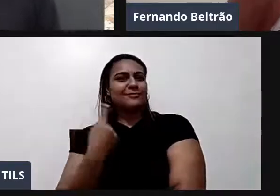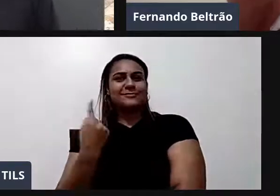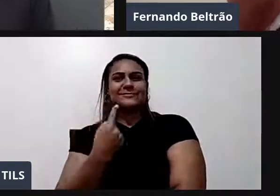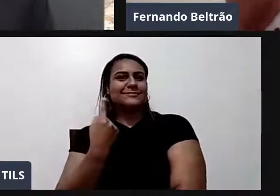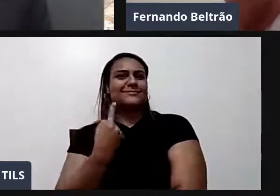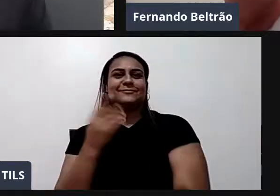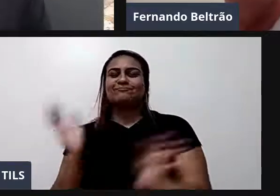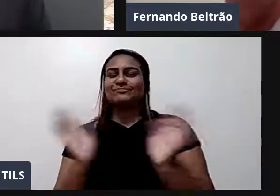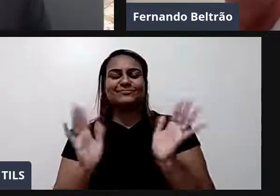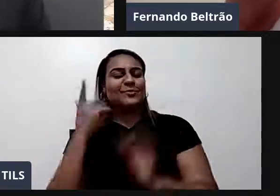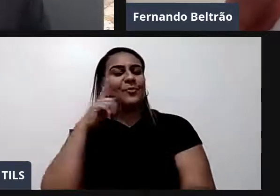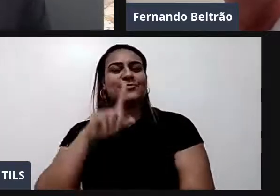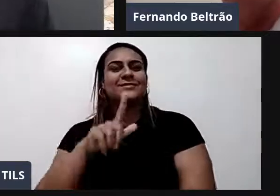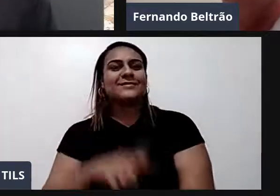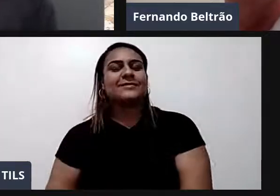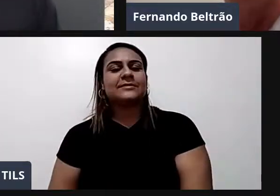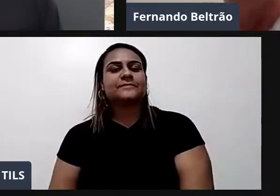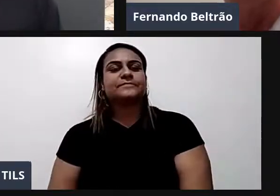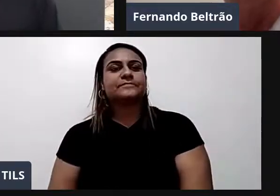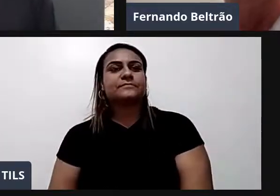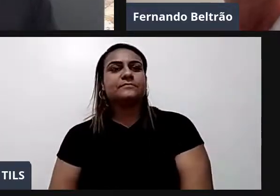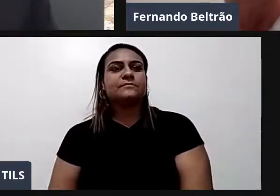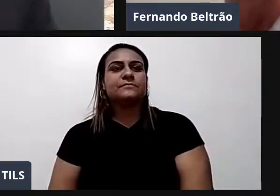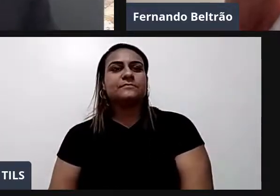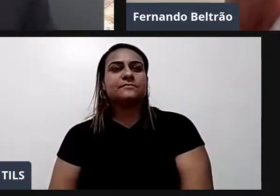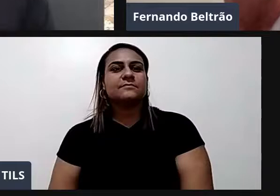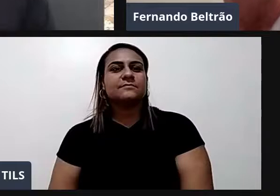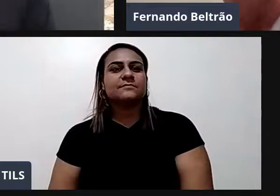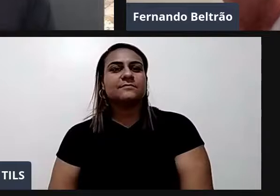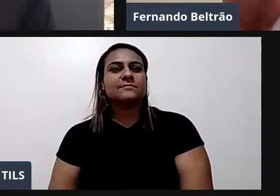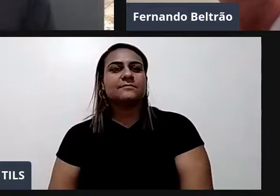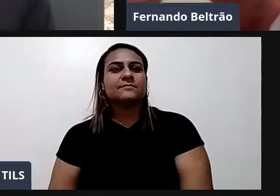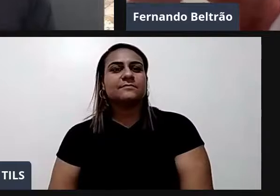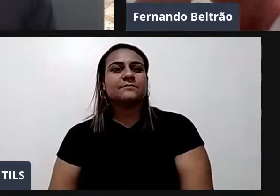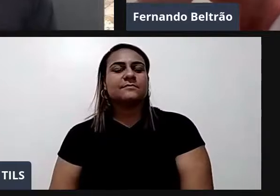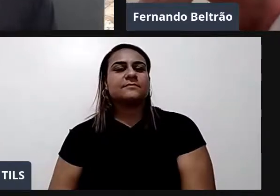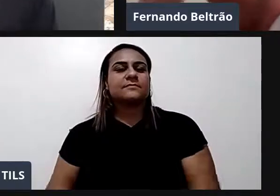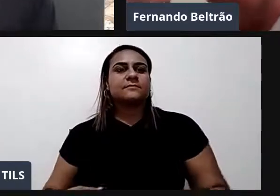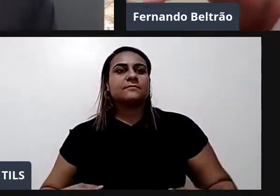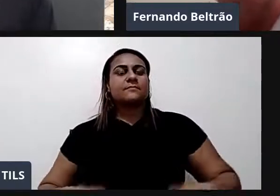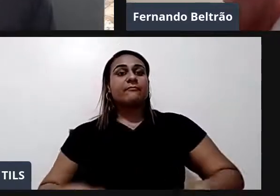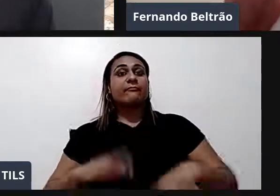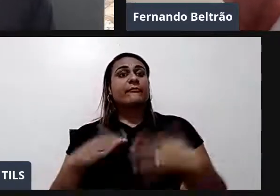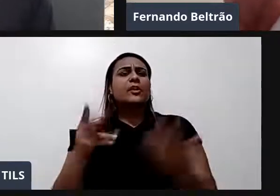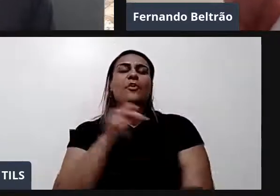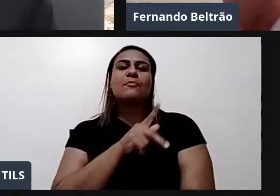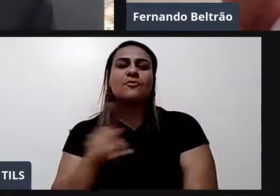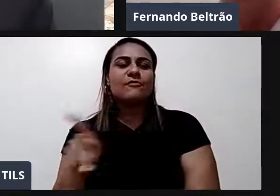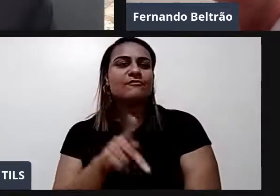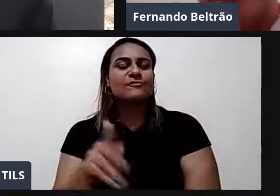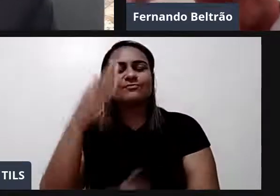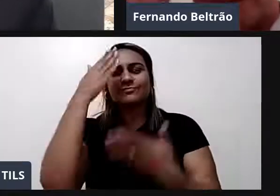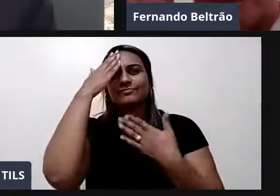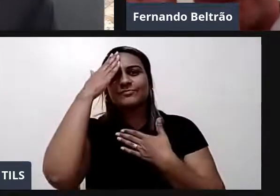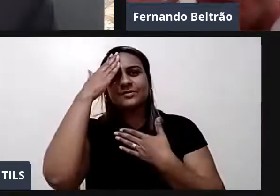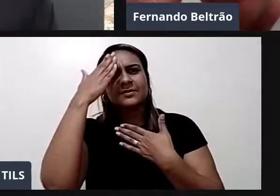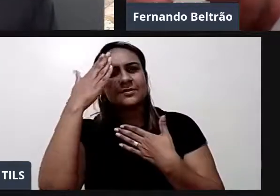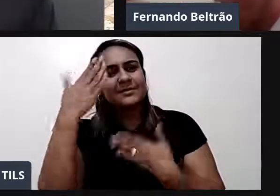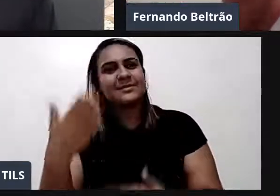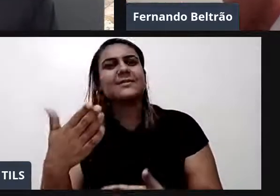Pois é isso. Entendeu? Então Fernandinho olha eu estou te agradecendo aqui nessa conversa é isso mesmo é